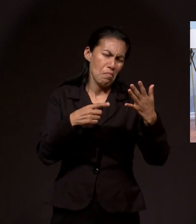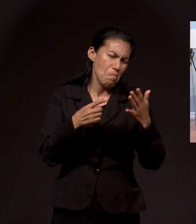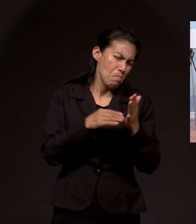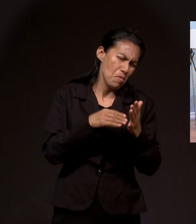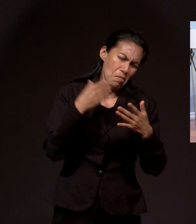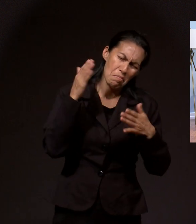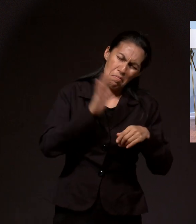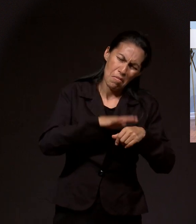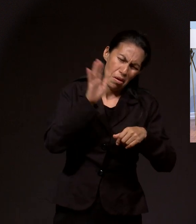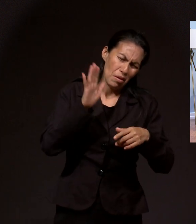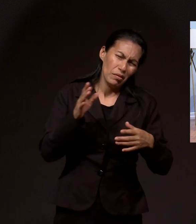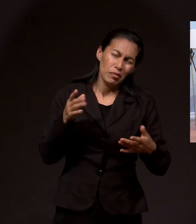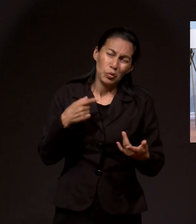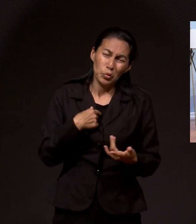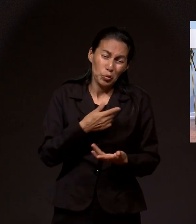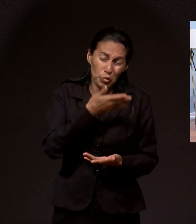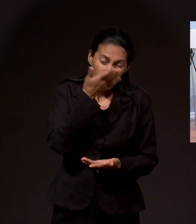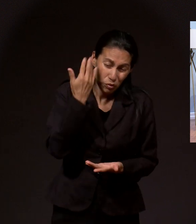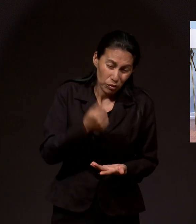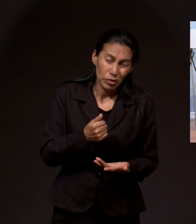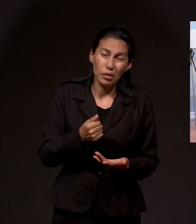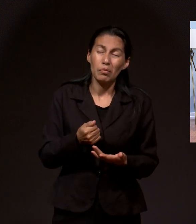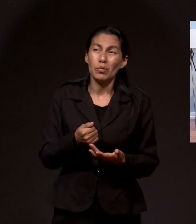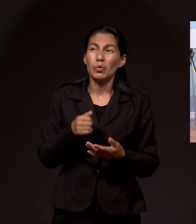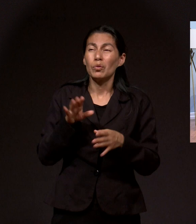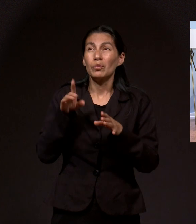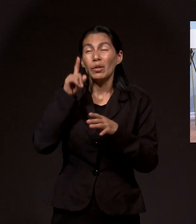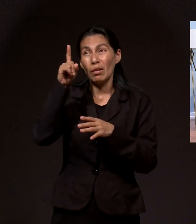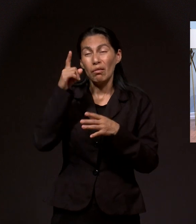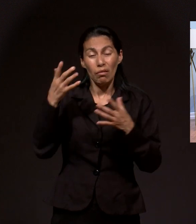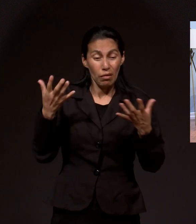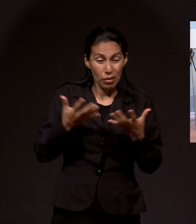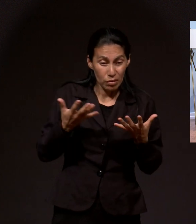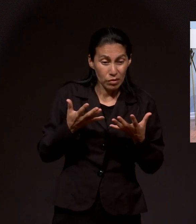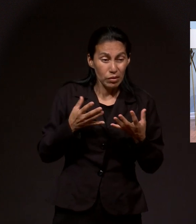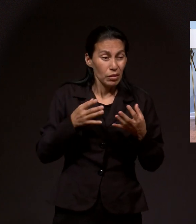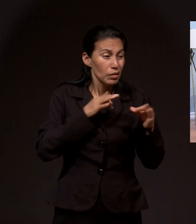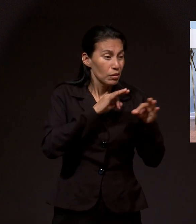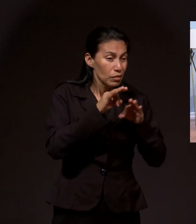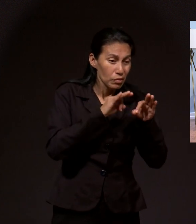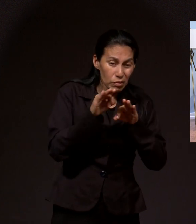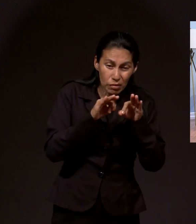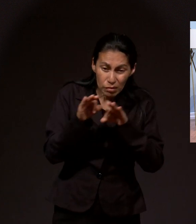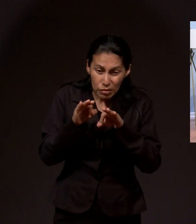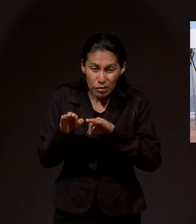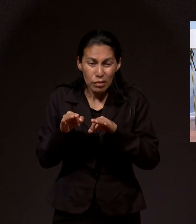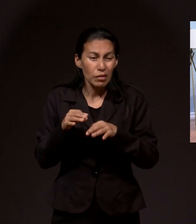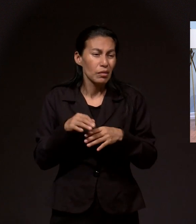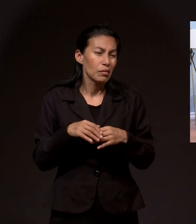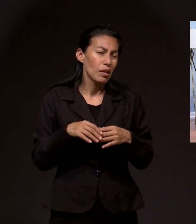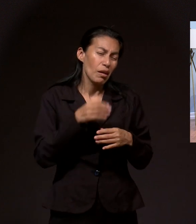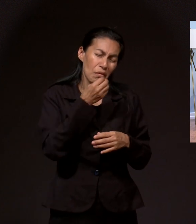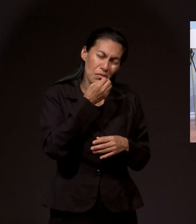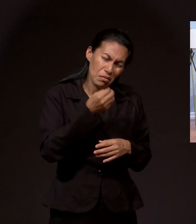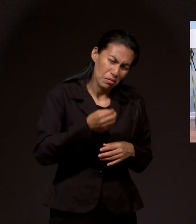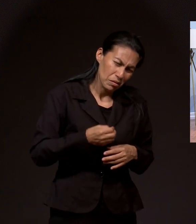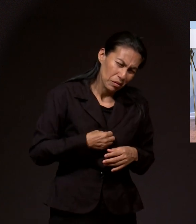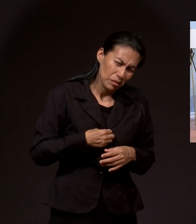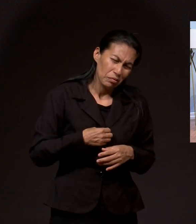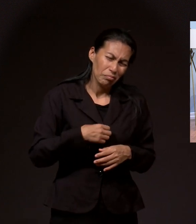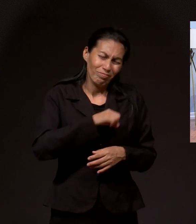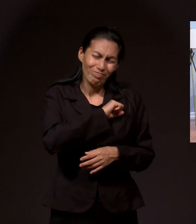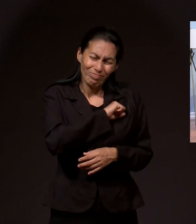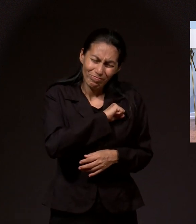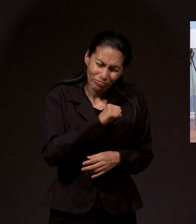medios, de los cuales no tenemos idea de cómo Dios está obrando en el